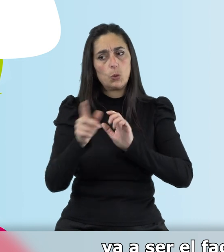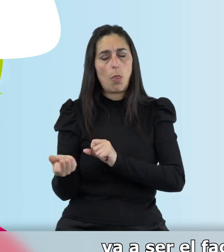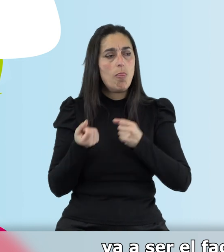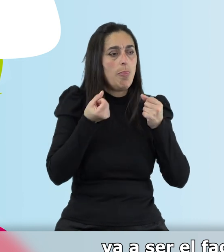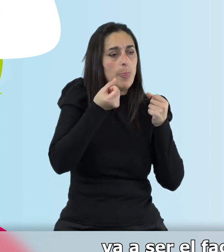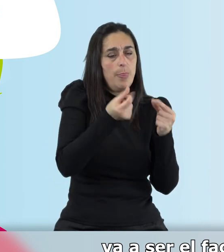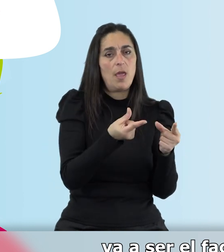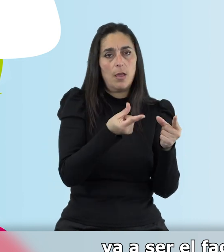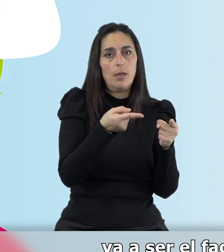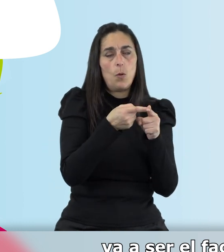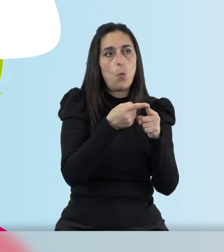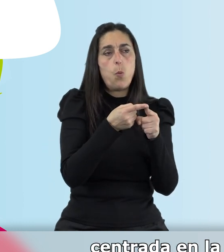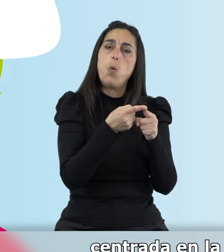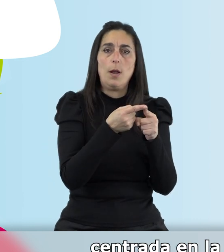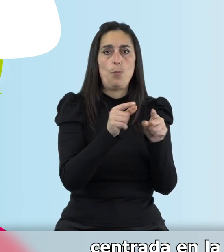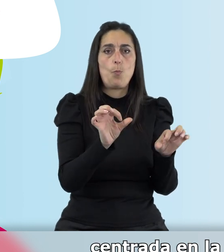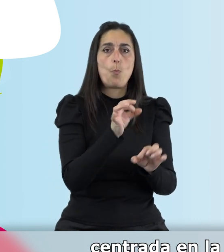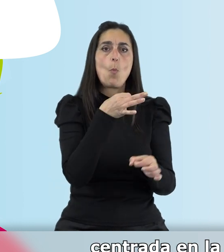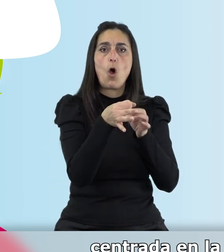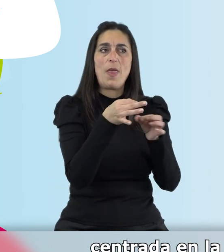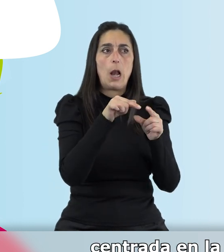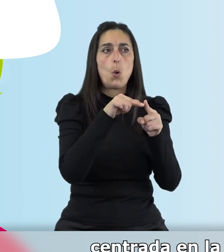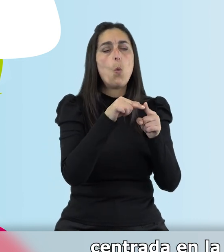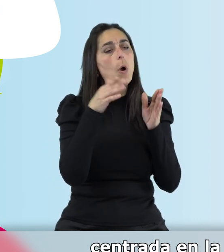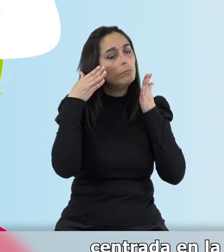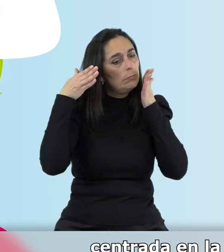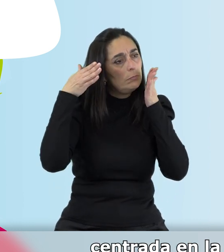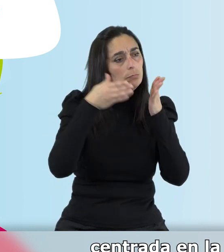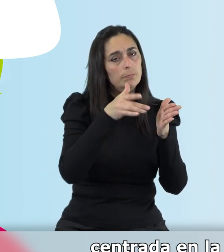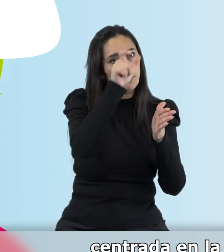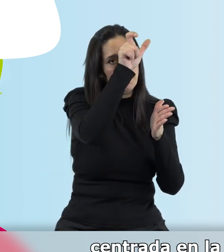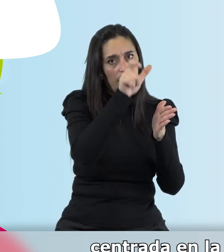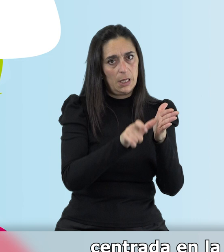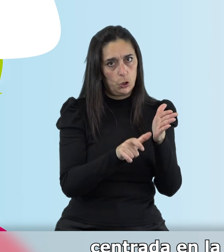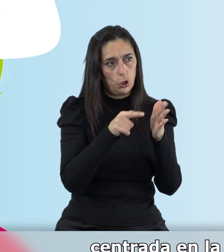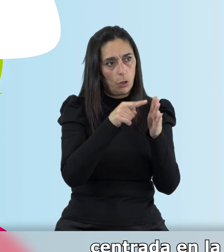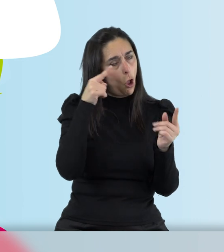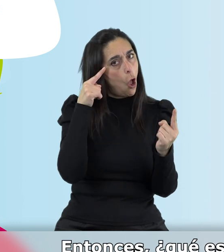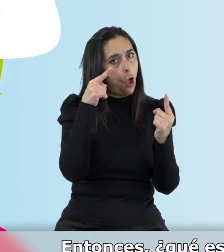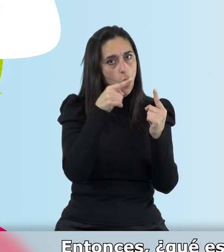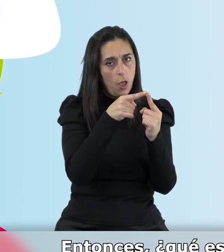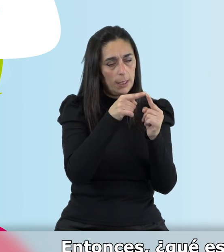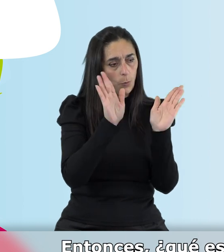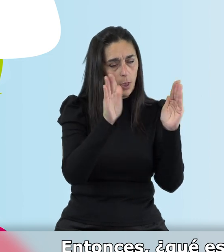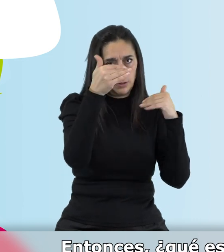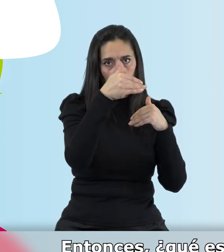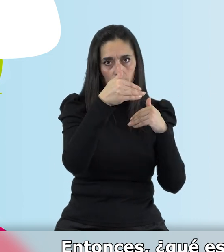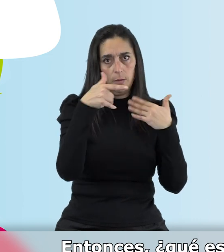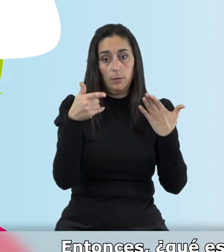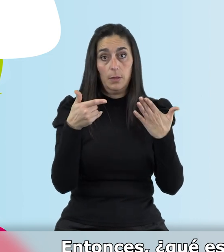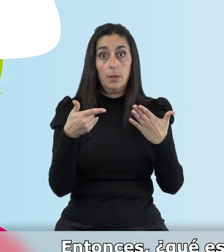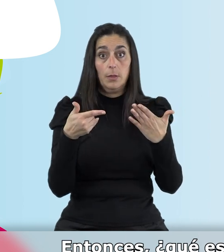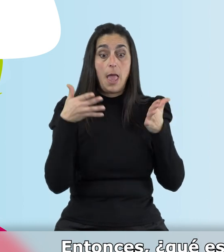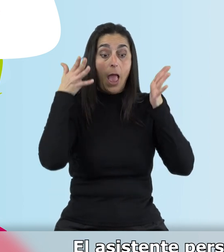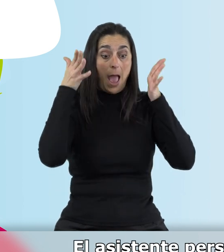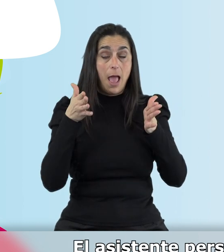facilitador de un modelo de atención centrada en la persona, que es el objetivo del que partimos. Entonces, ¿qué es lo que hace